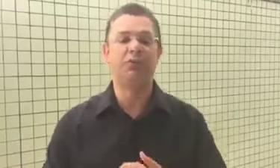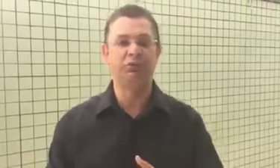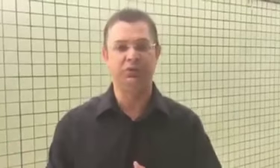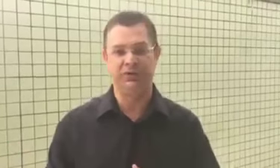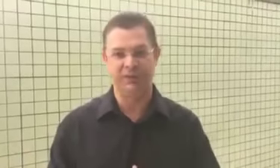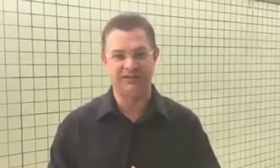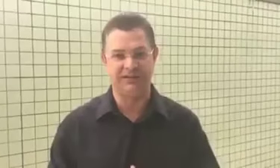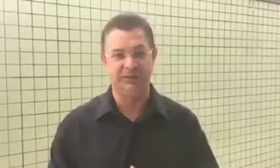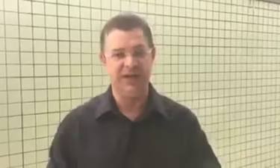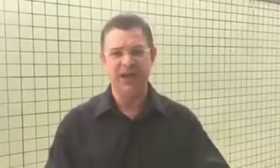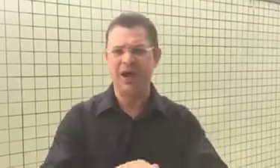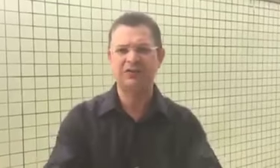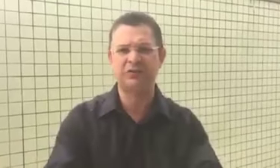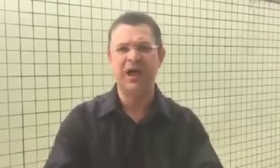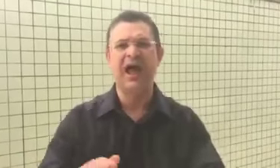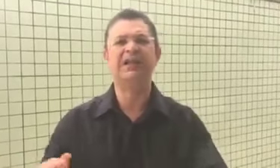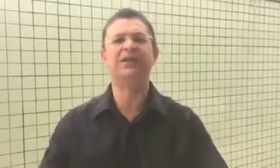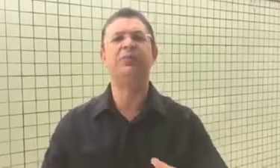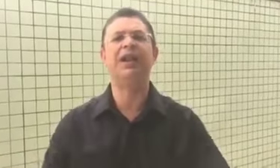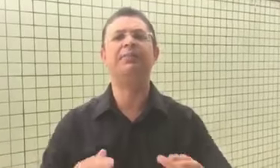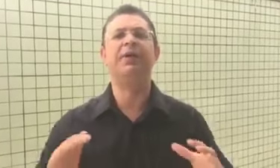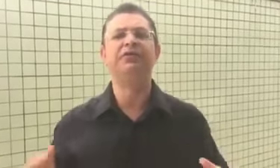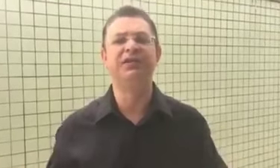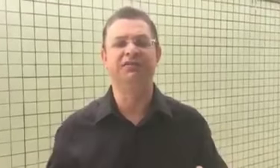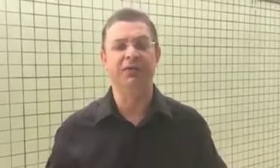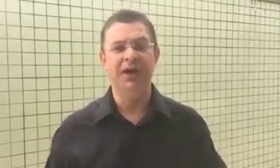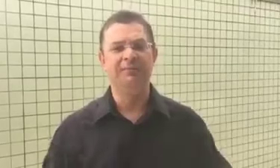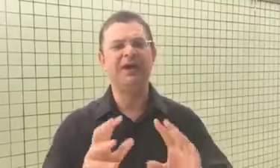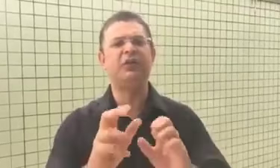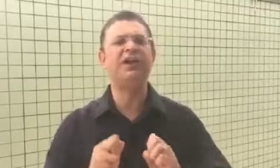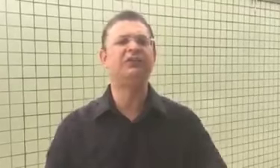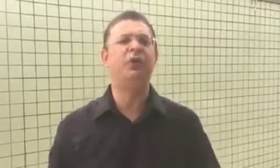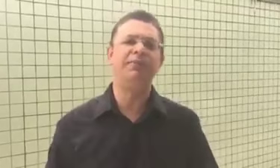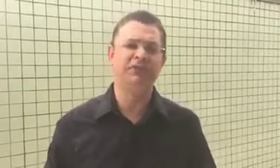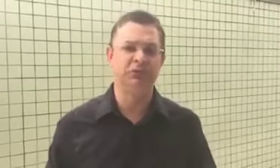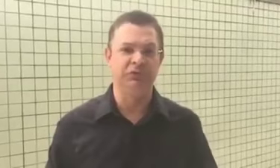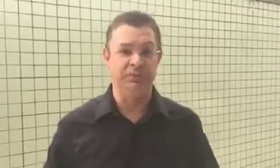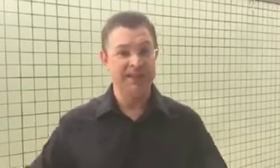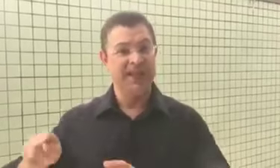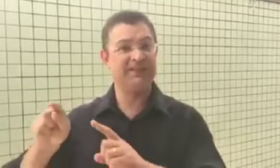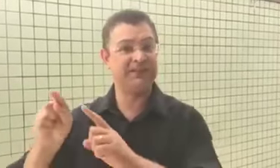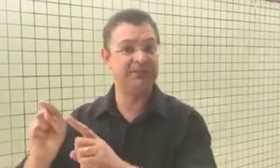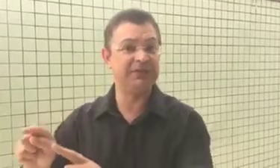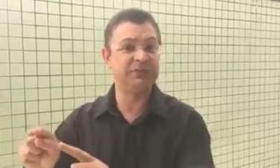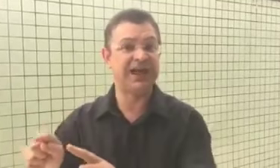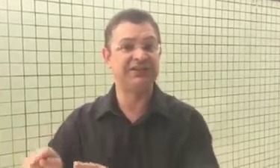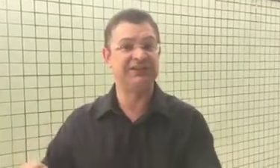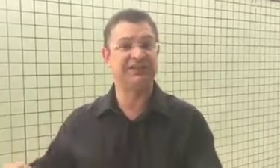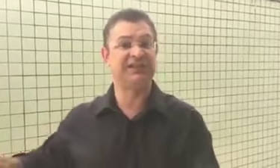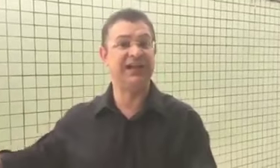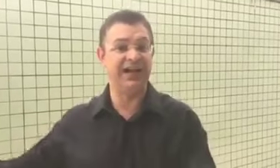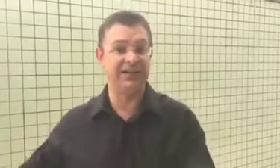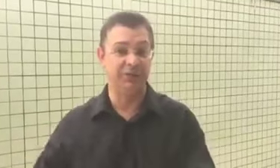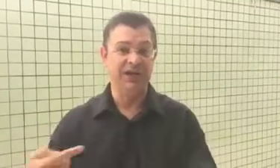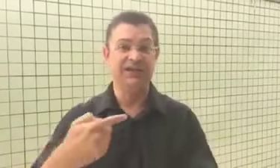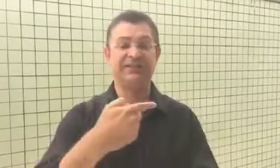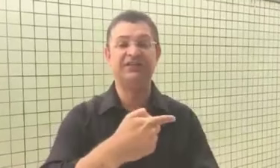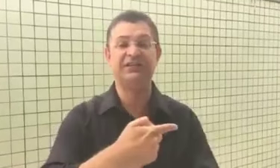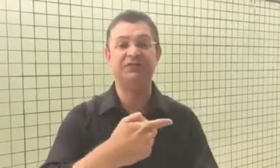cultura no Brasil. Eu acho até uma lei plausível. Mas olha só o absurdo. Estes mesmos artistas que ganham incentivo